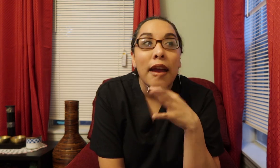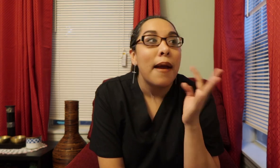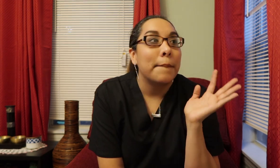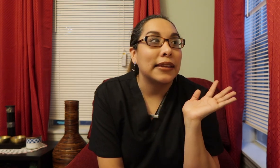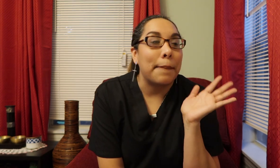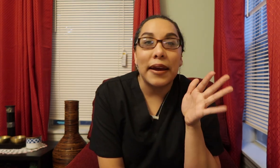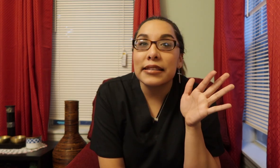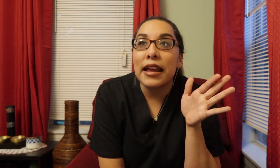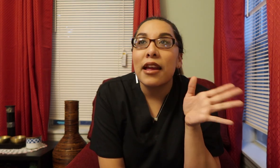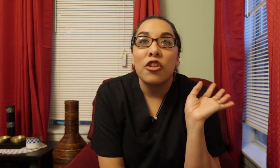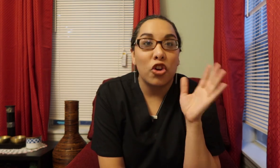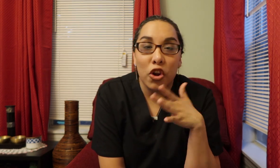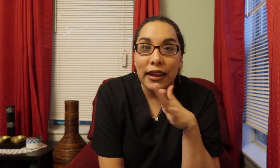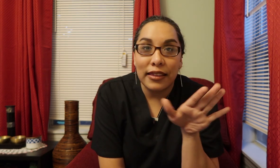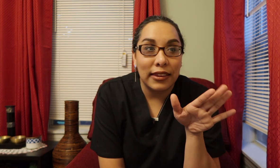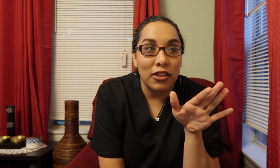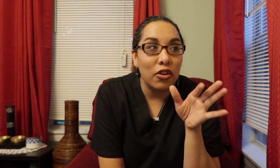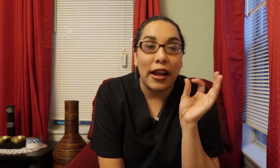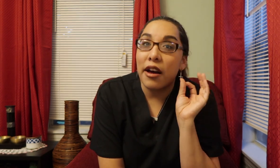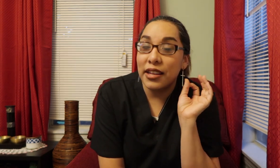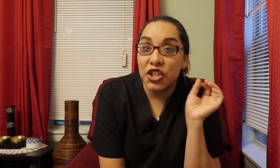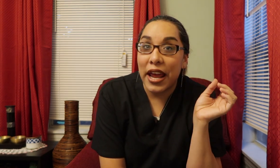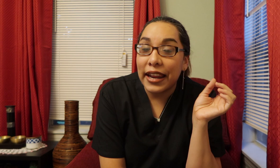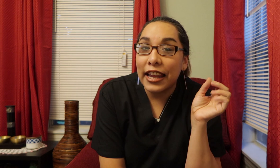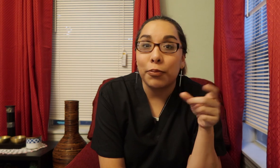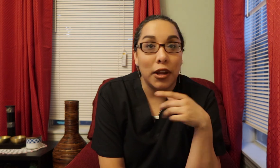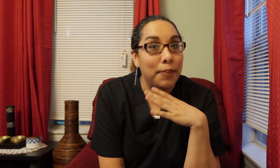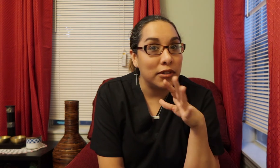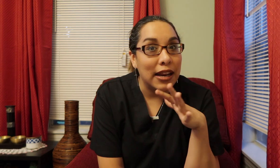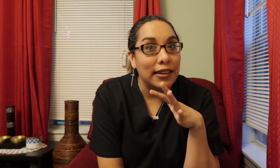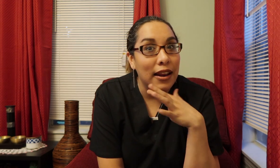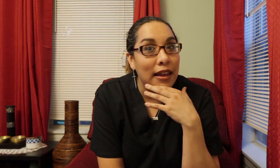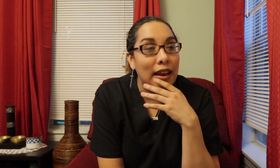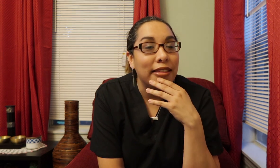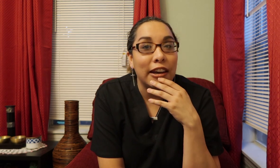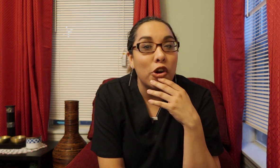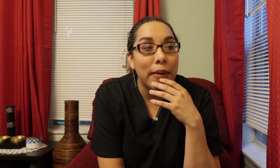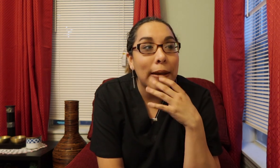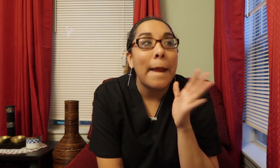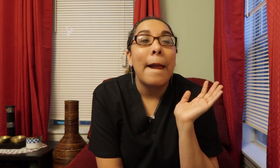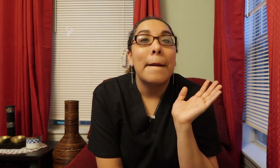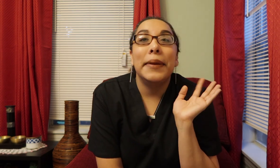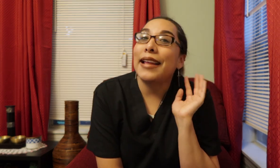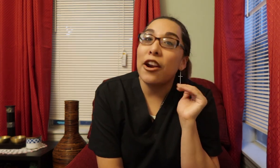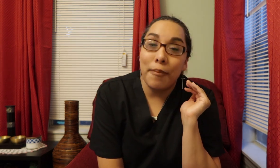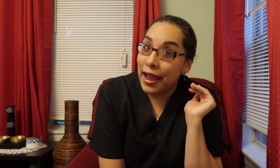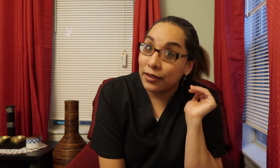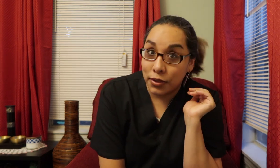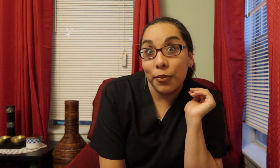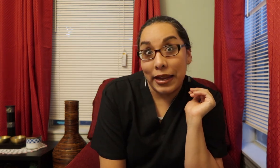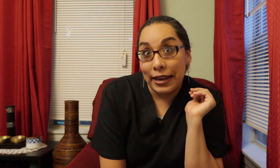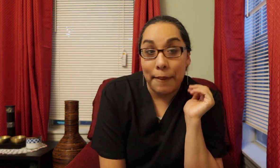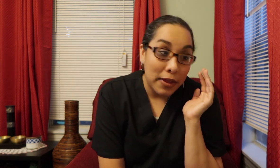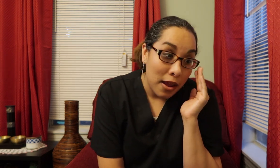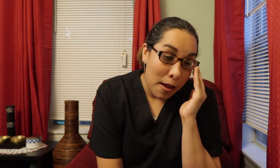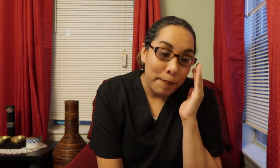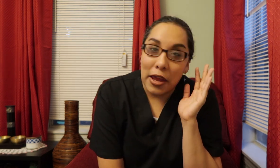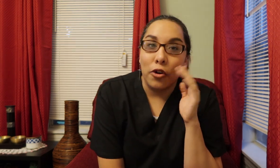Para escaparse Todo lo que está haciendo Like all these shenanigans Porque pues Teresa la entrenó bien Because I know my ass will still be kidnapped Pero,